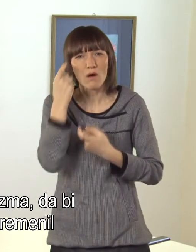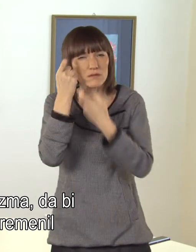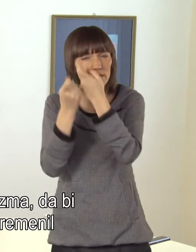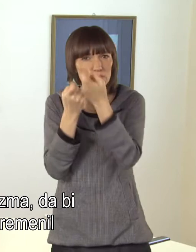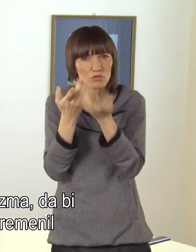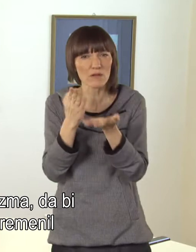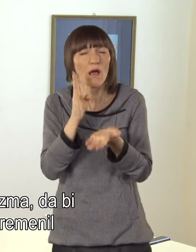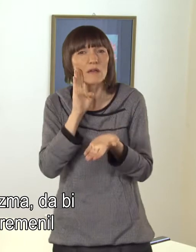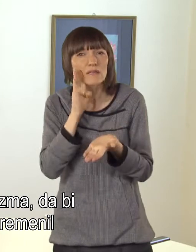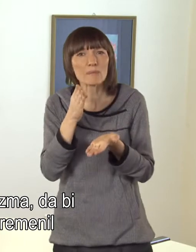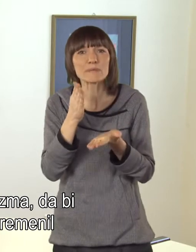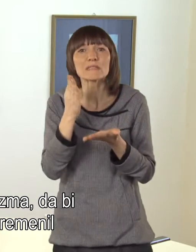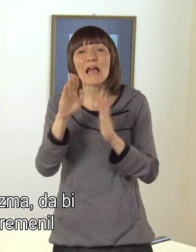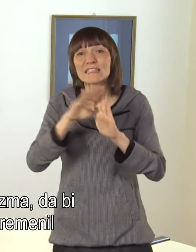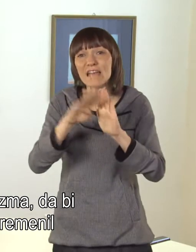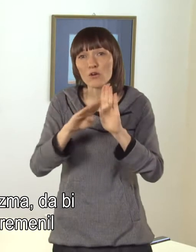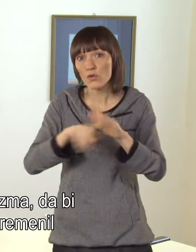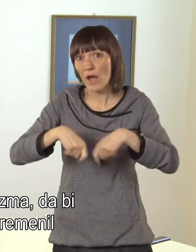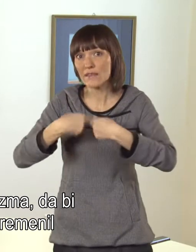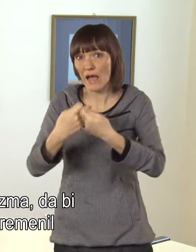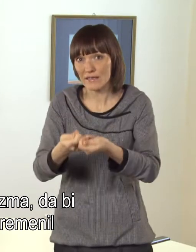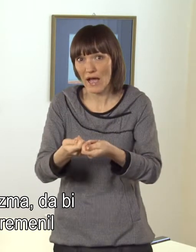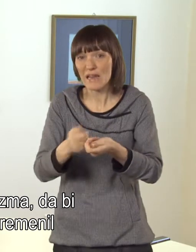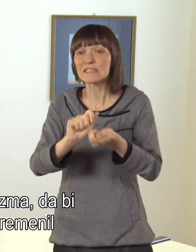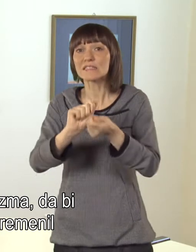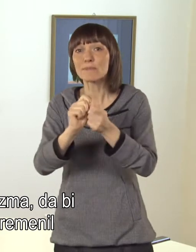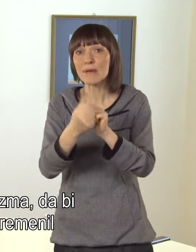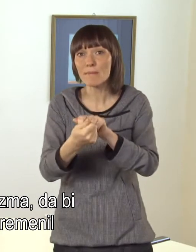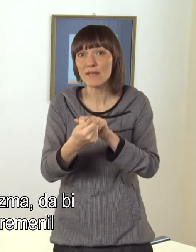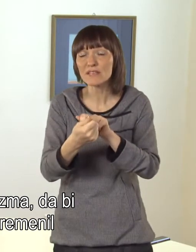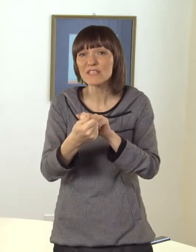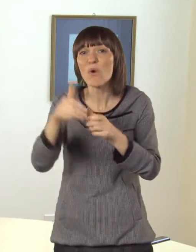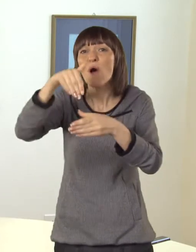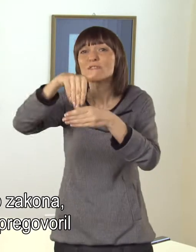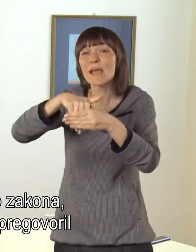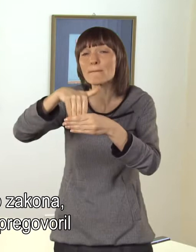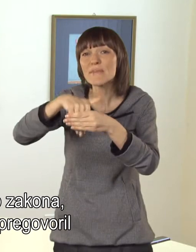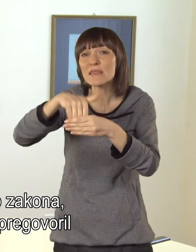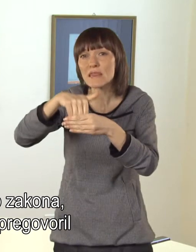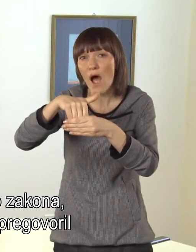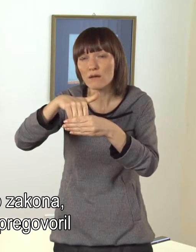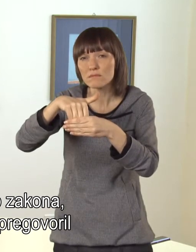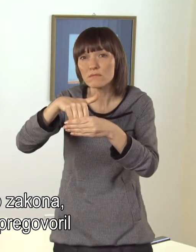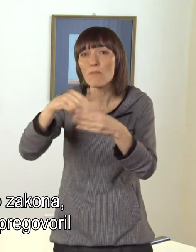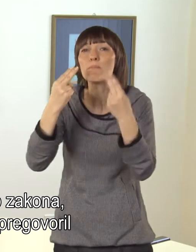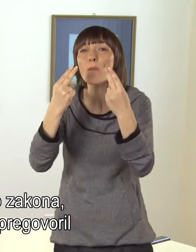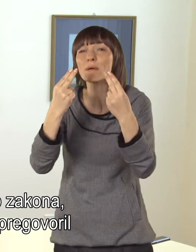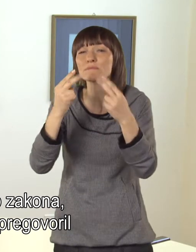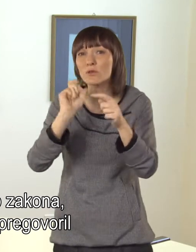da bi pravzaprav zakonodajalec spremenil kakšno vsebinsko